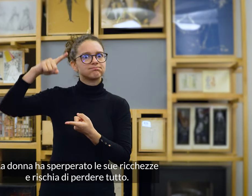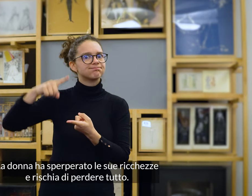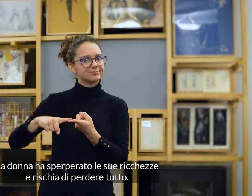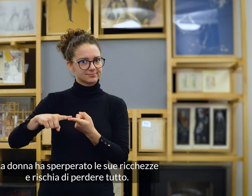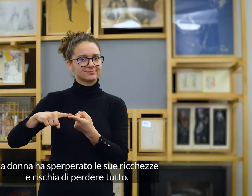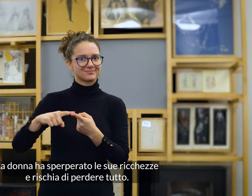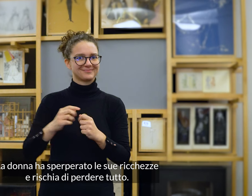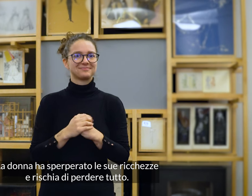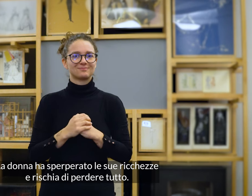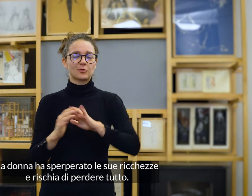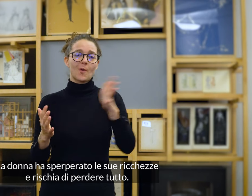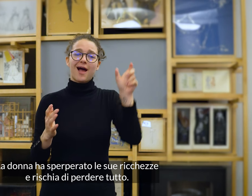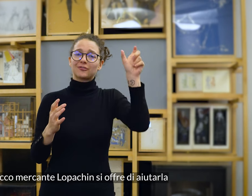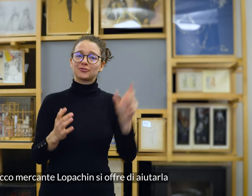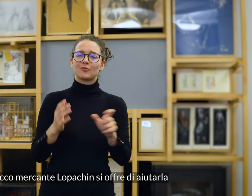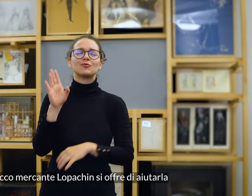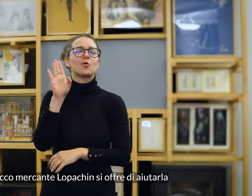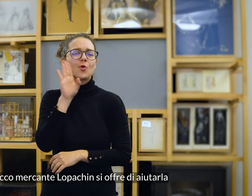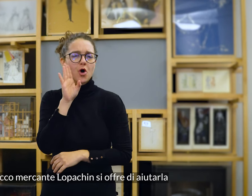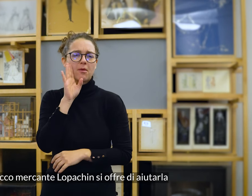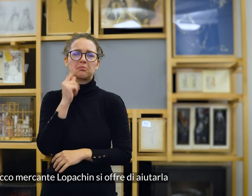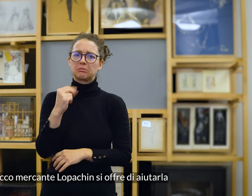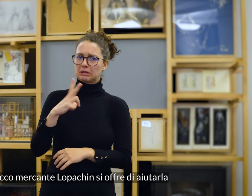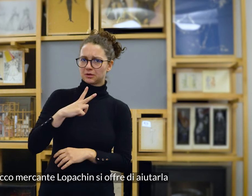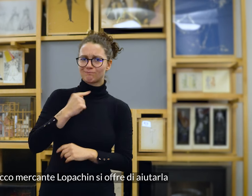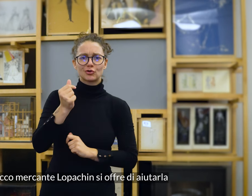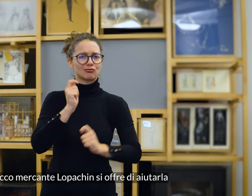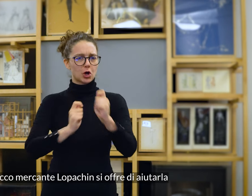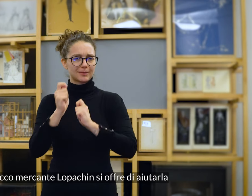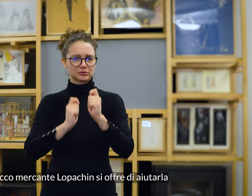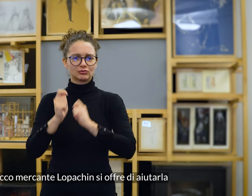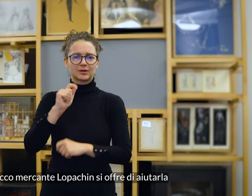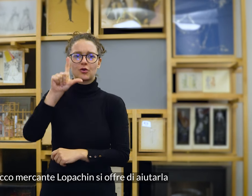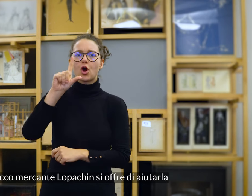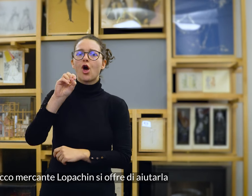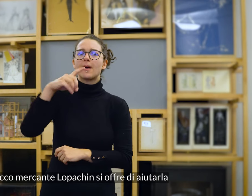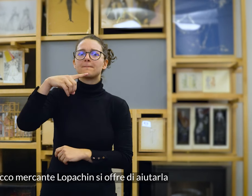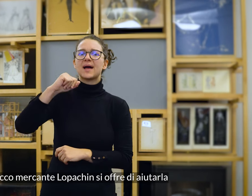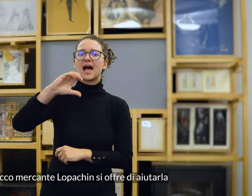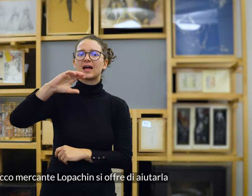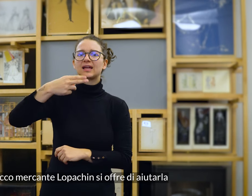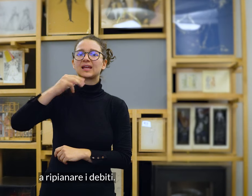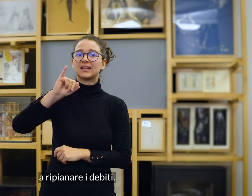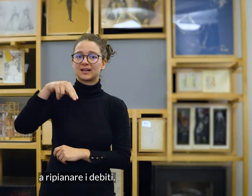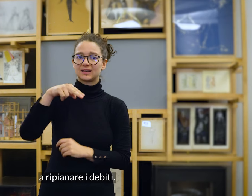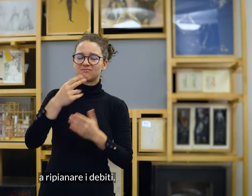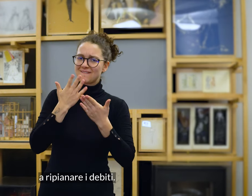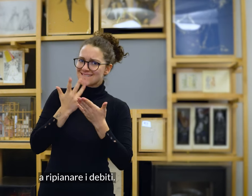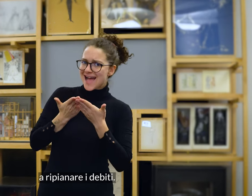di perdere tutto. Il ricco mercante Lopakin si offre di aiutarla a ripianare